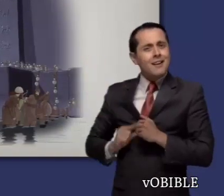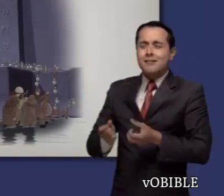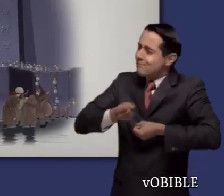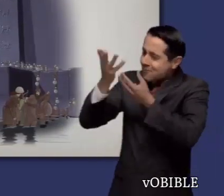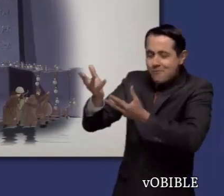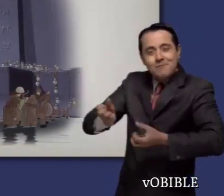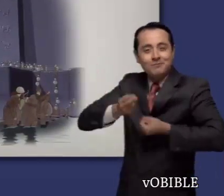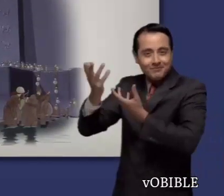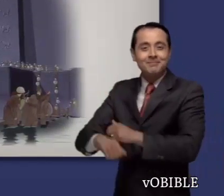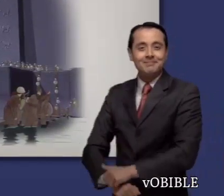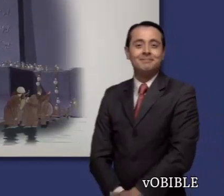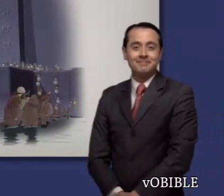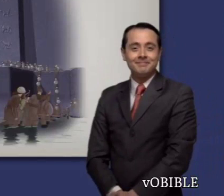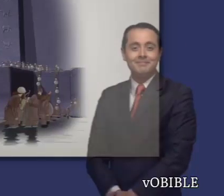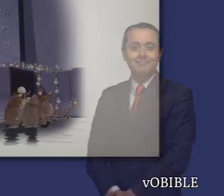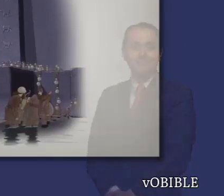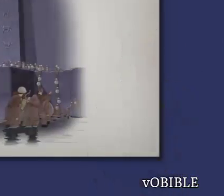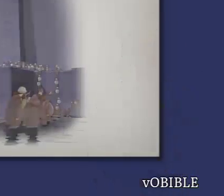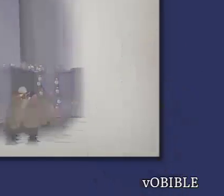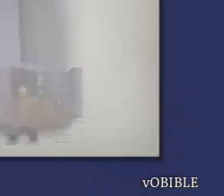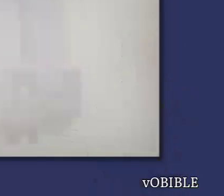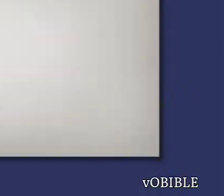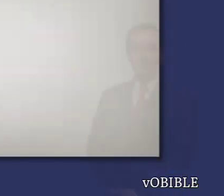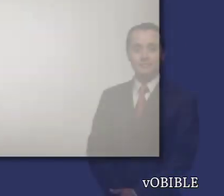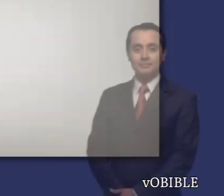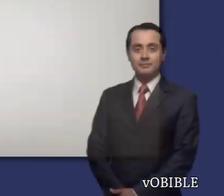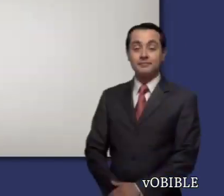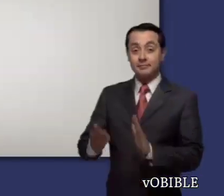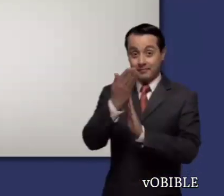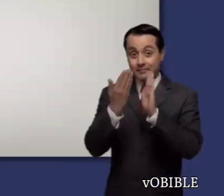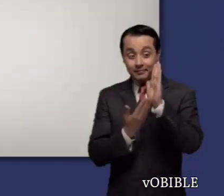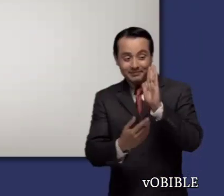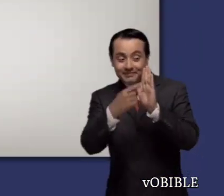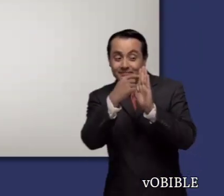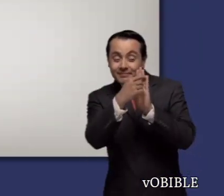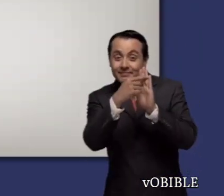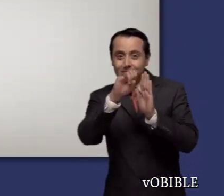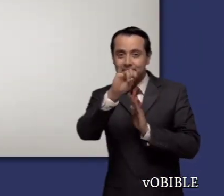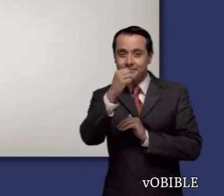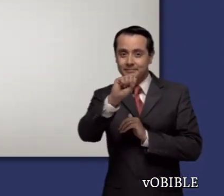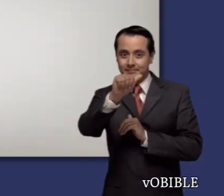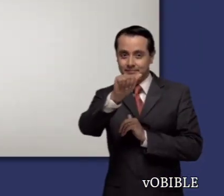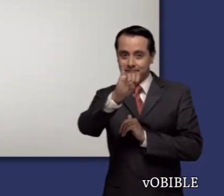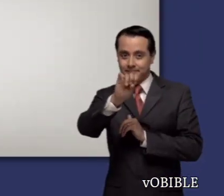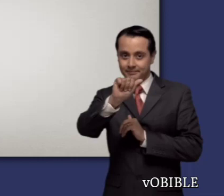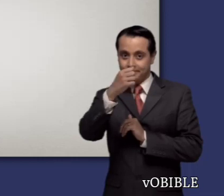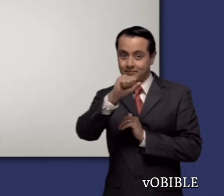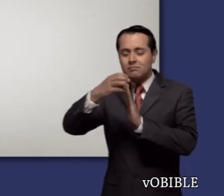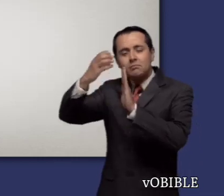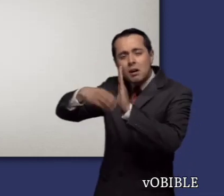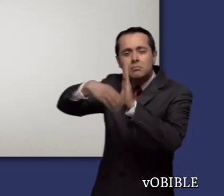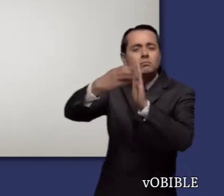conquistada, y hasta el nombre del conquistador, Ciro. El libro de Isaías consta de sesenta y seis